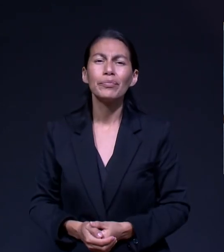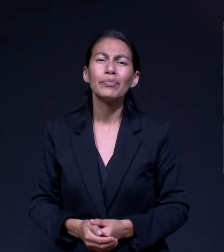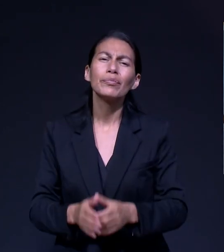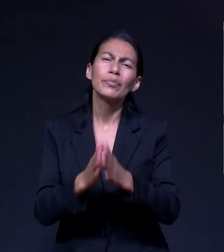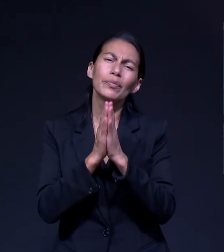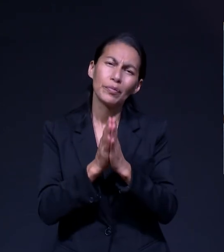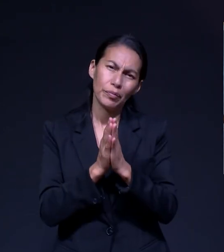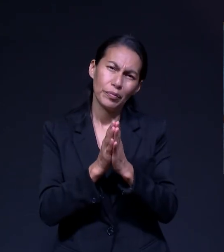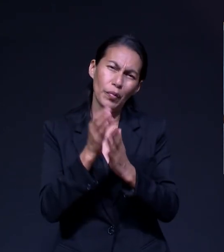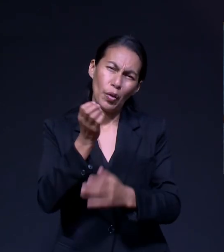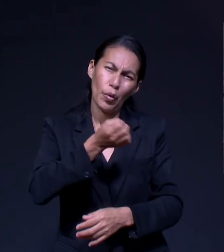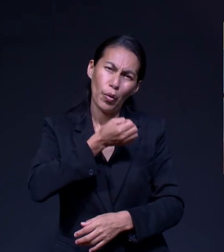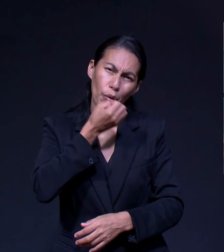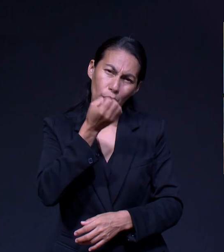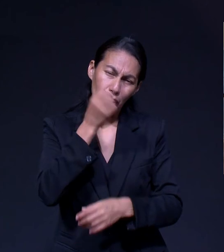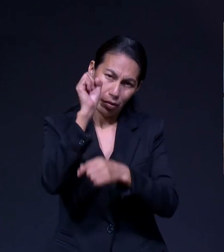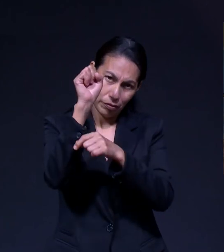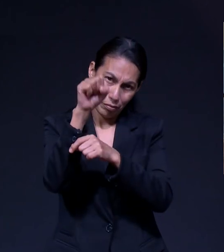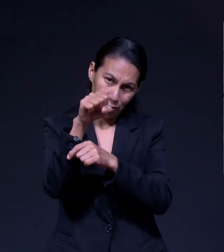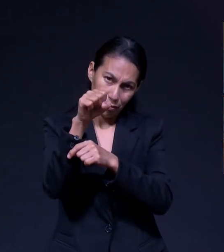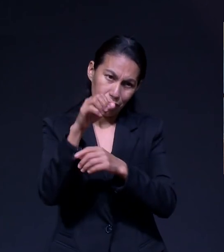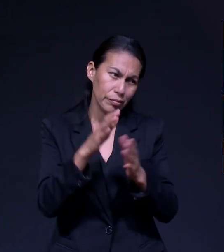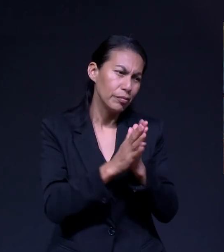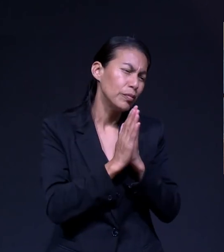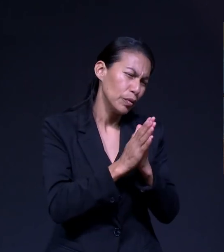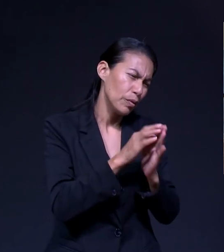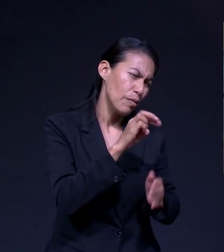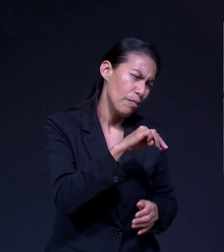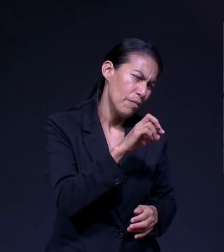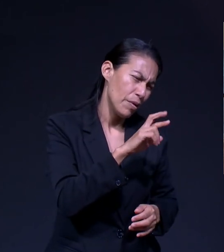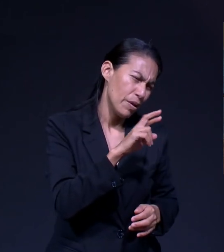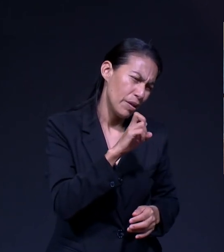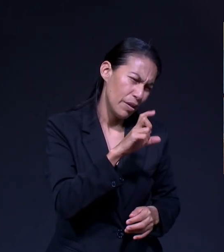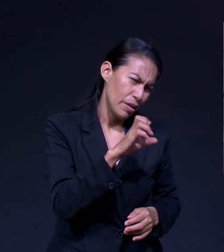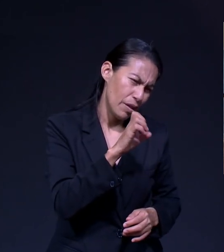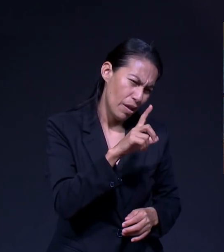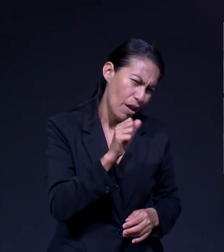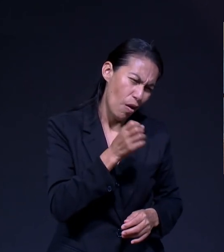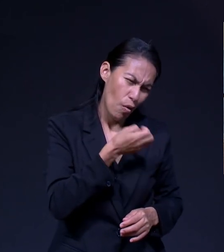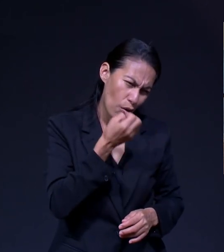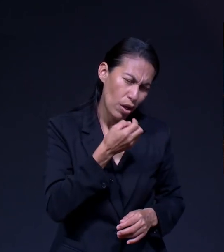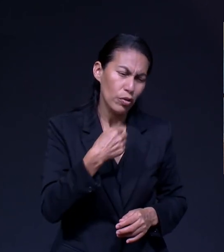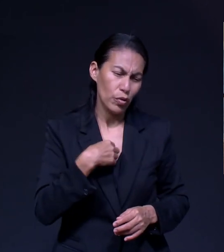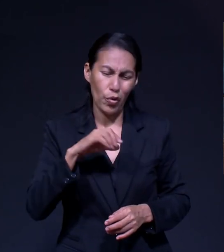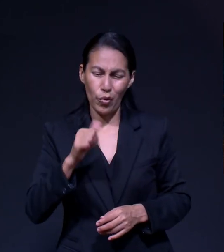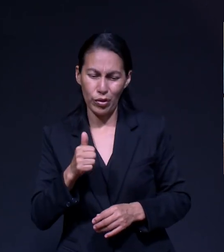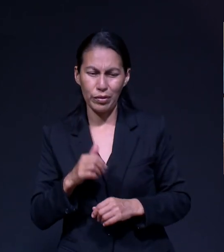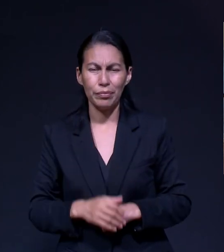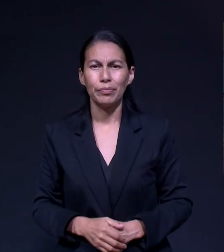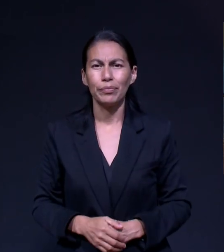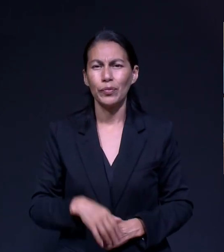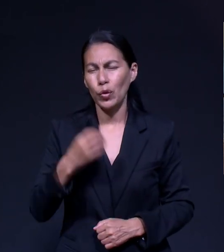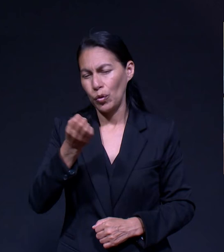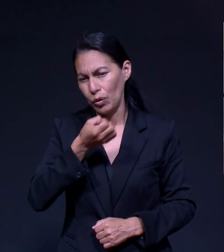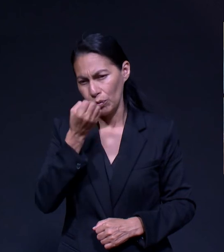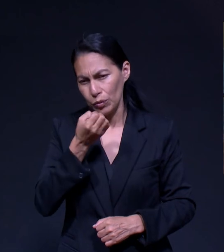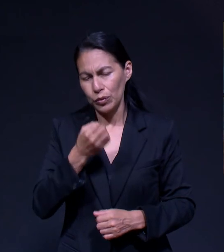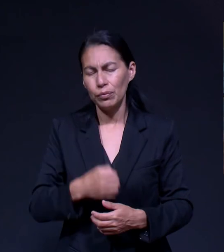Voy a pedirles que inclinen sus rostros. Mariela, por favor, haz una oración. Yo terminaré con otra oración. Oremos.